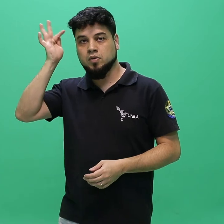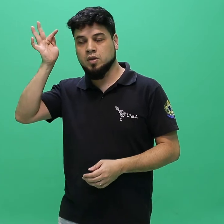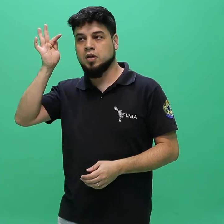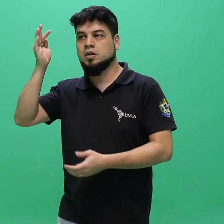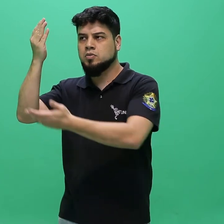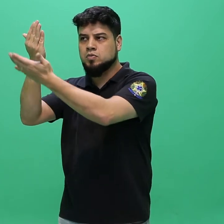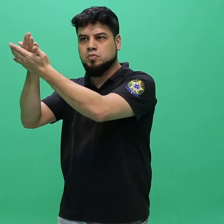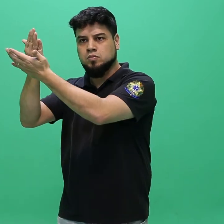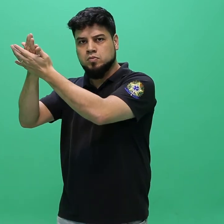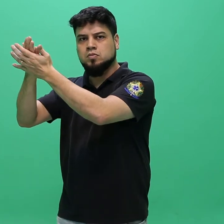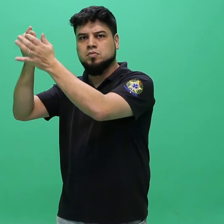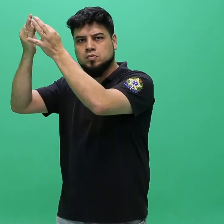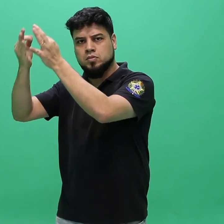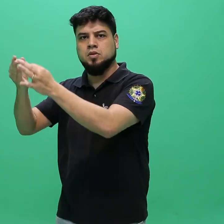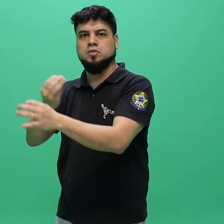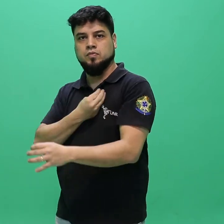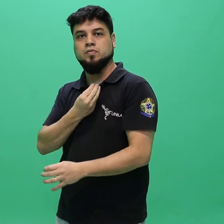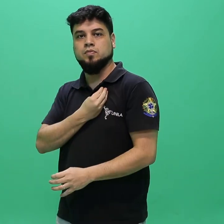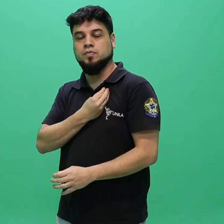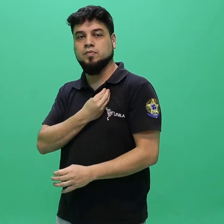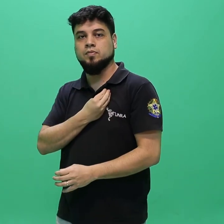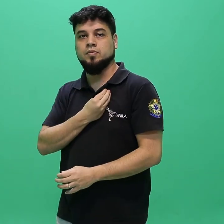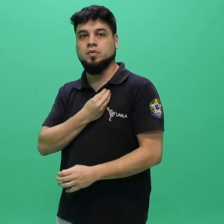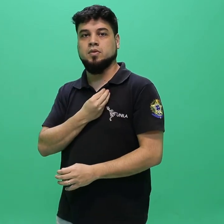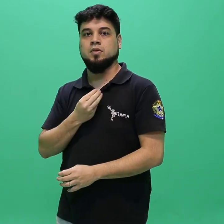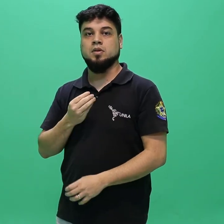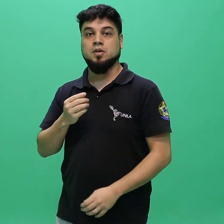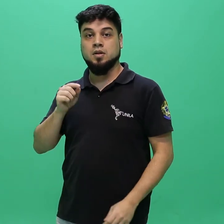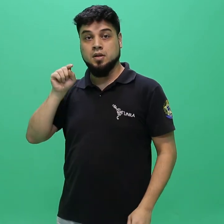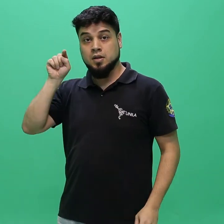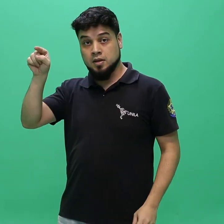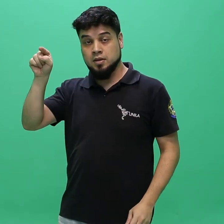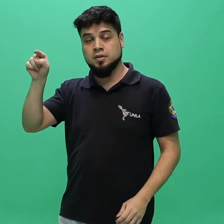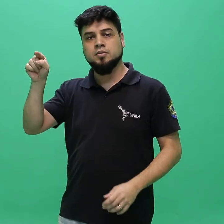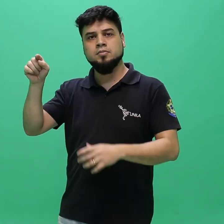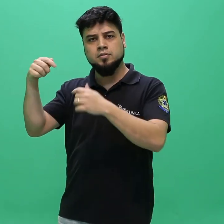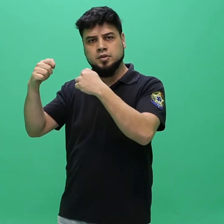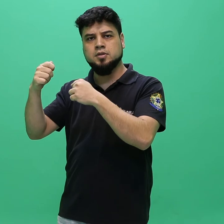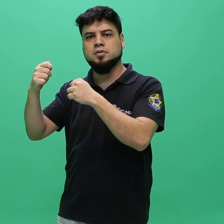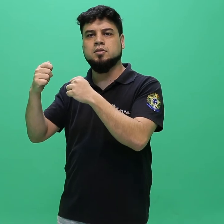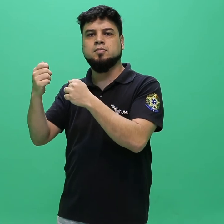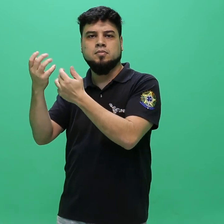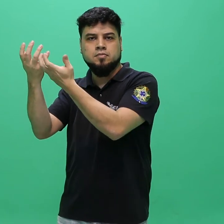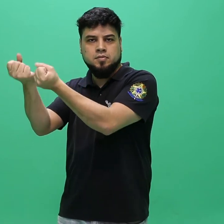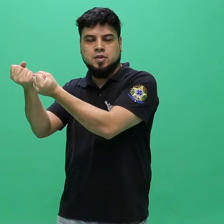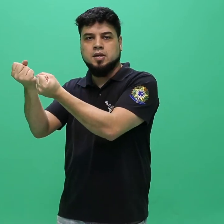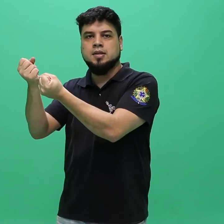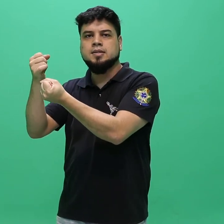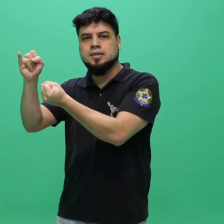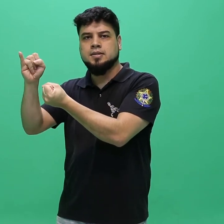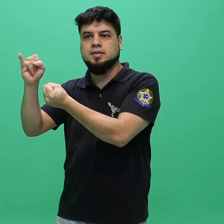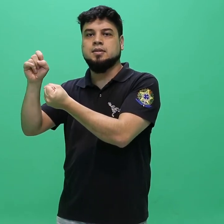sendo válida uma declaração da instituição de origem ou outro documento oficial.